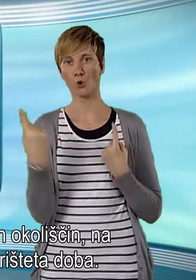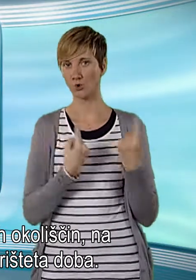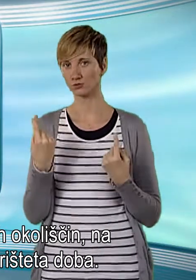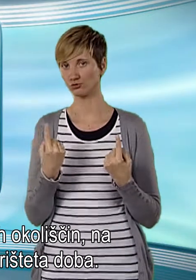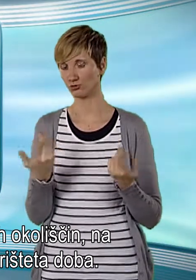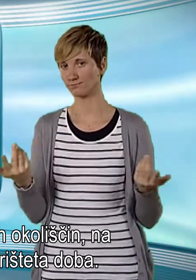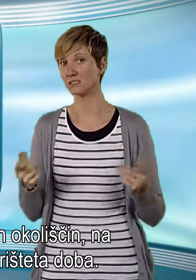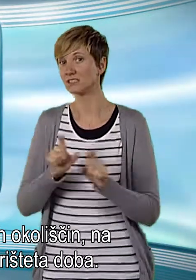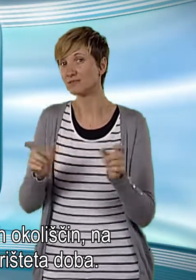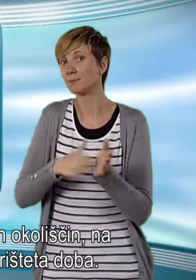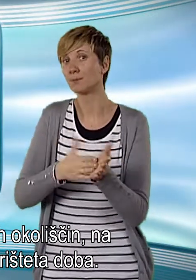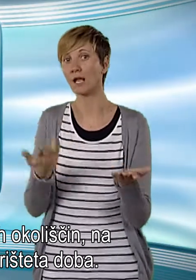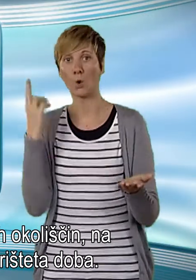gluhi, prizna prišteta doba.